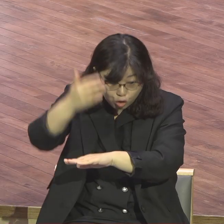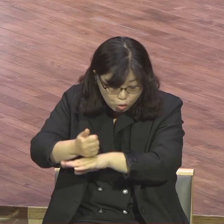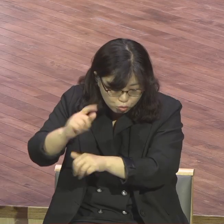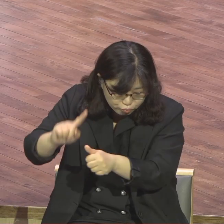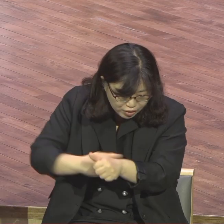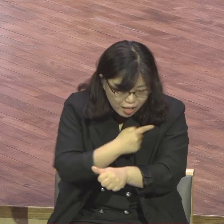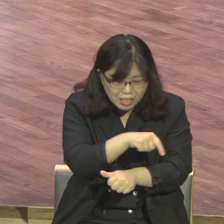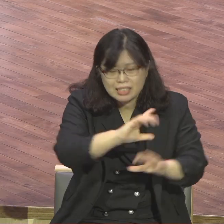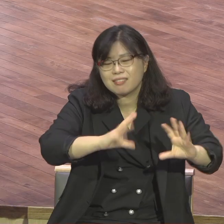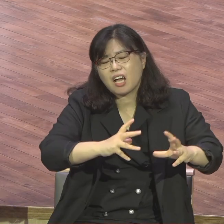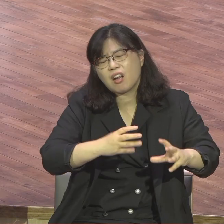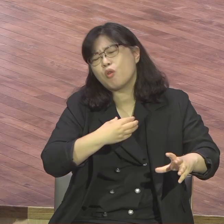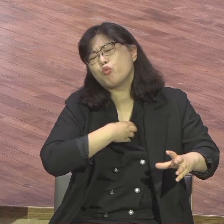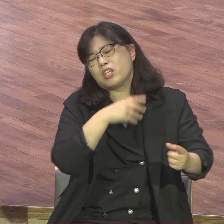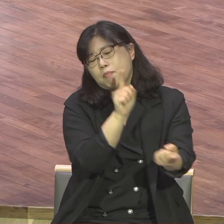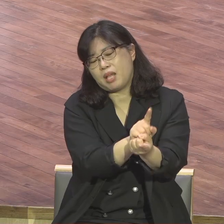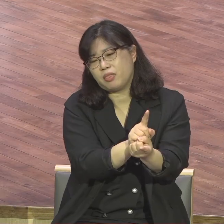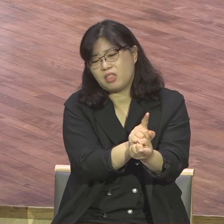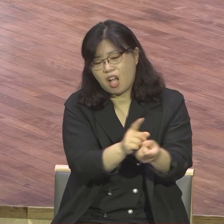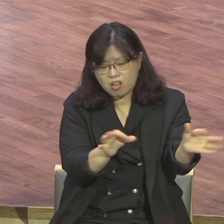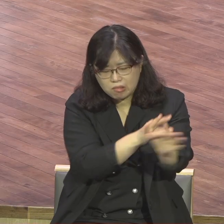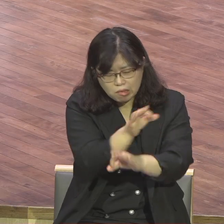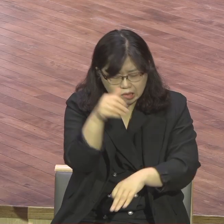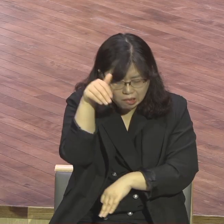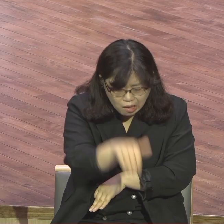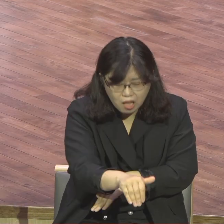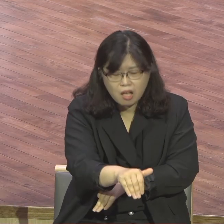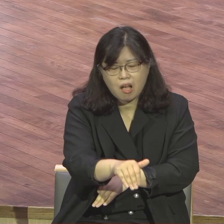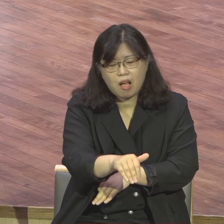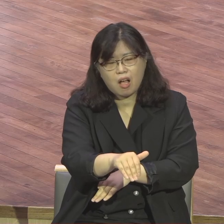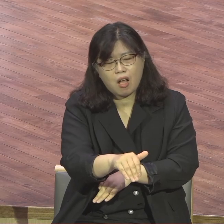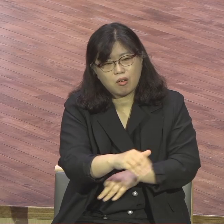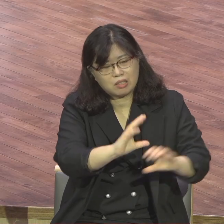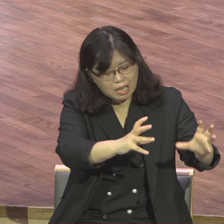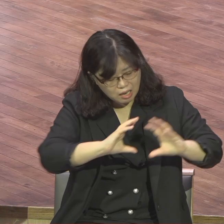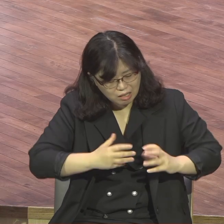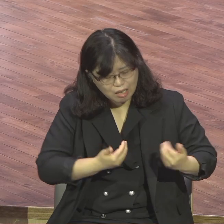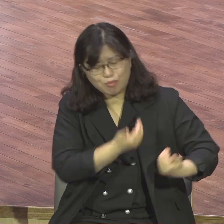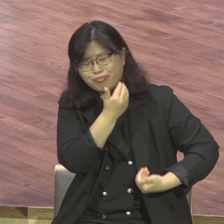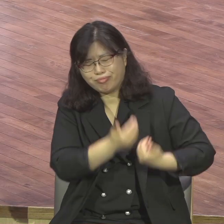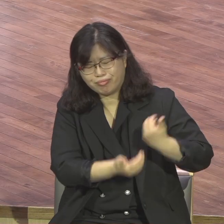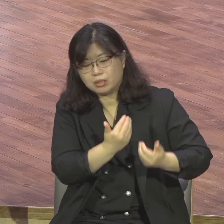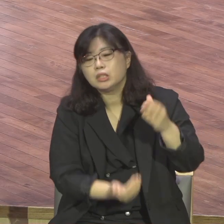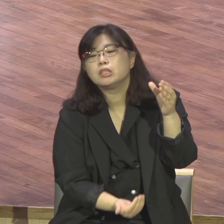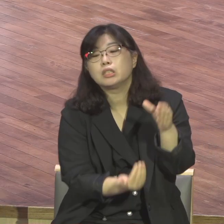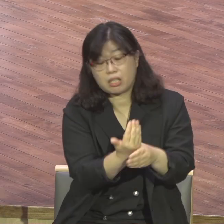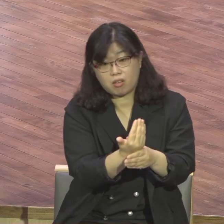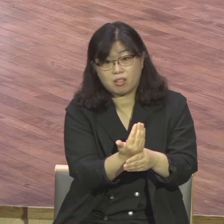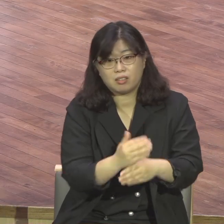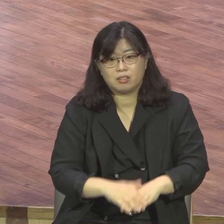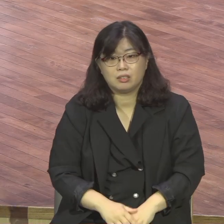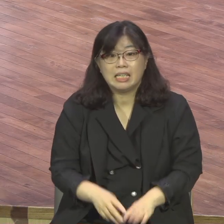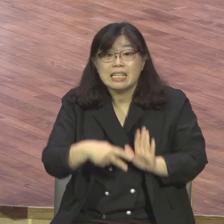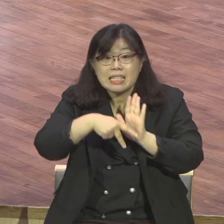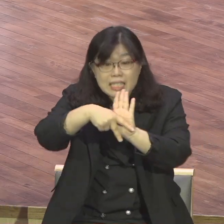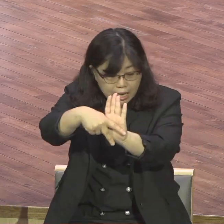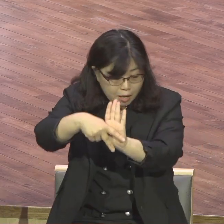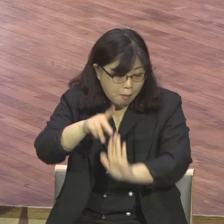이스라엘 백성들이 예배자로서 자세를 요약해 한 내용이 이사야 1장 12절에 나옵니다 너희가 내 앞에